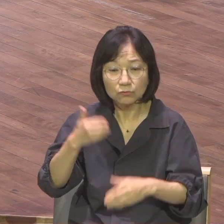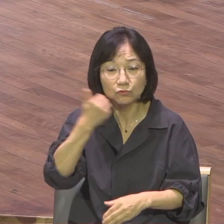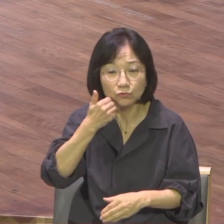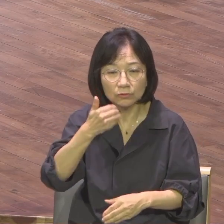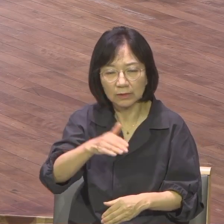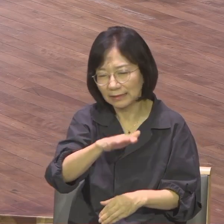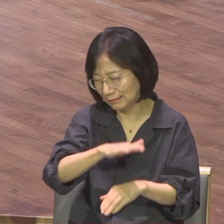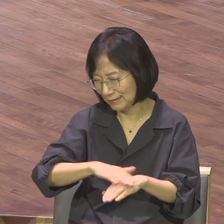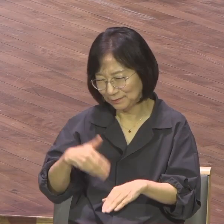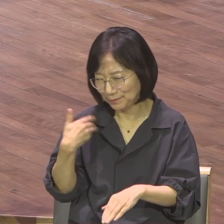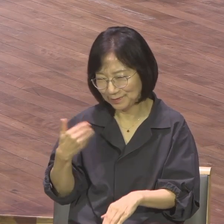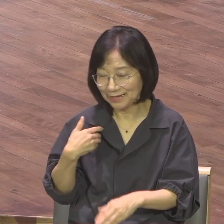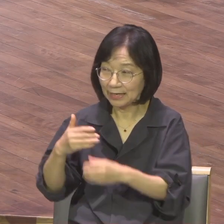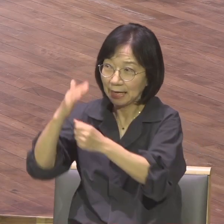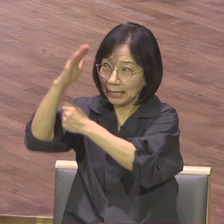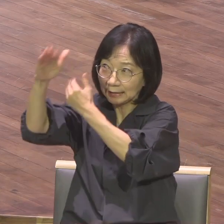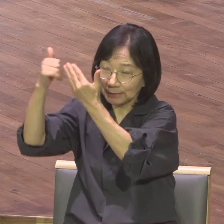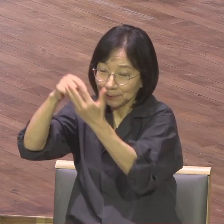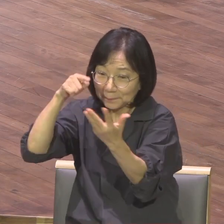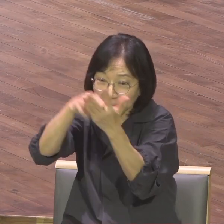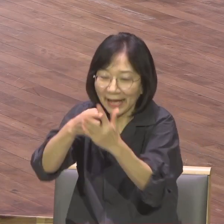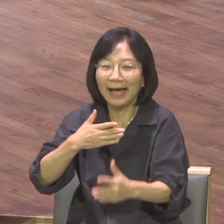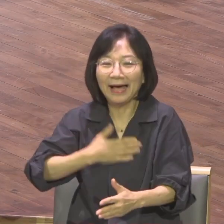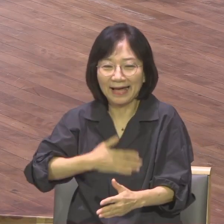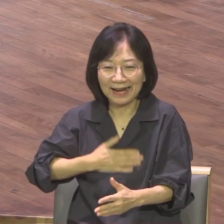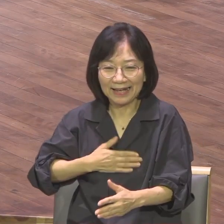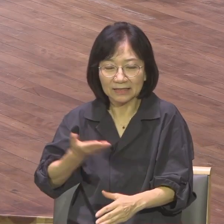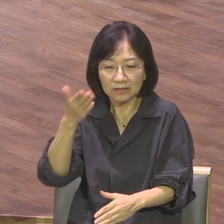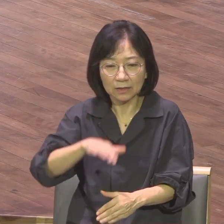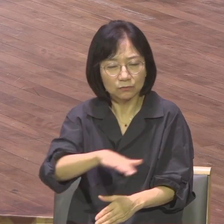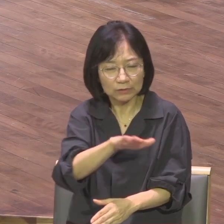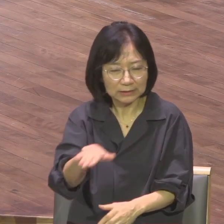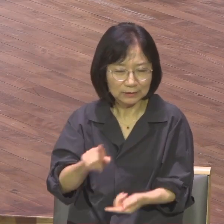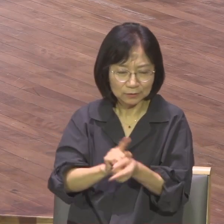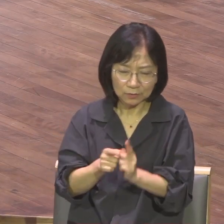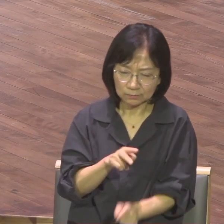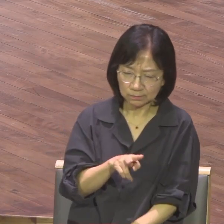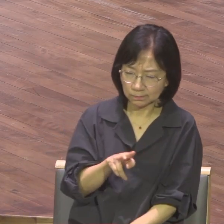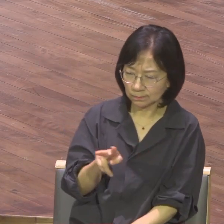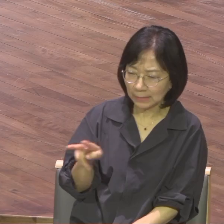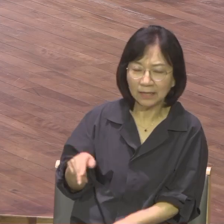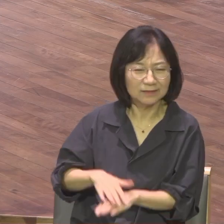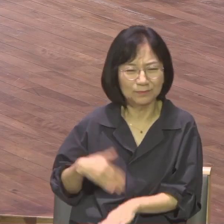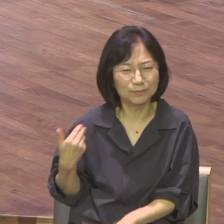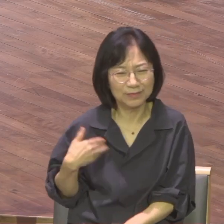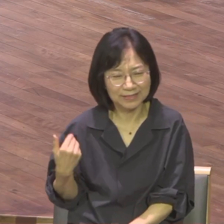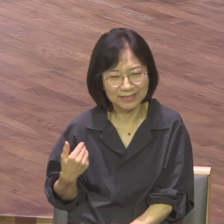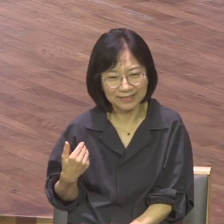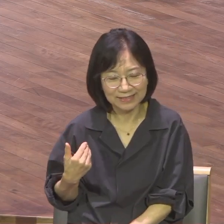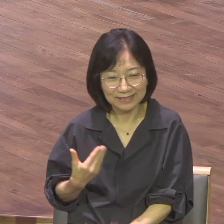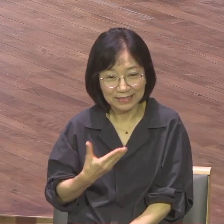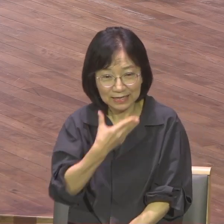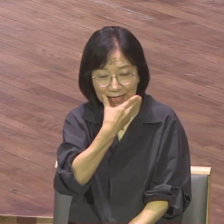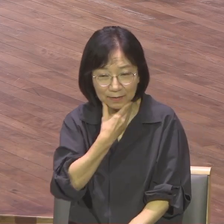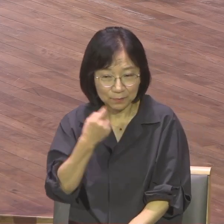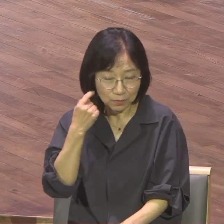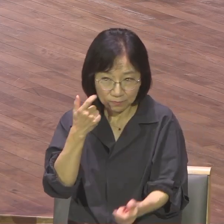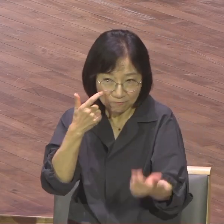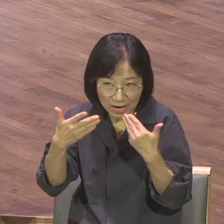내가 목사를 할지라도 내가 중직자를 할지라도 그 사람 속에 이 복음이 어떻게 각인되고 뿌리 내려져 있는지는요